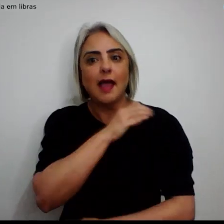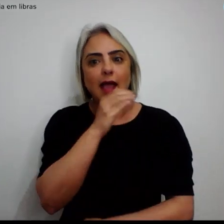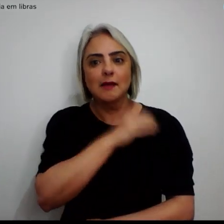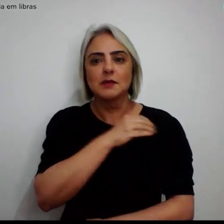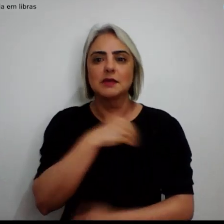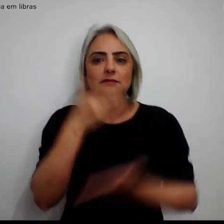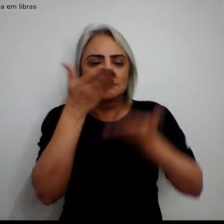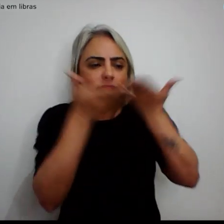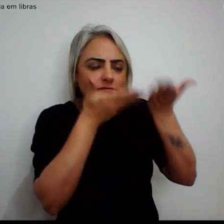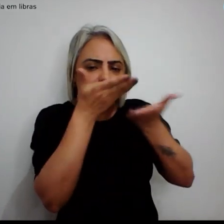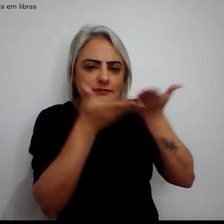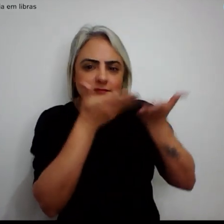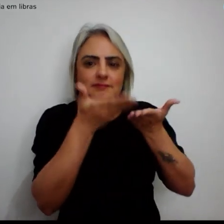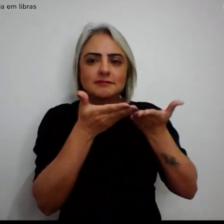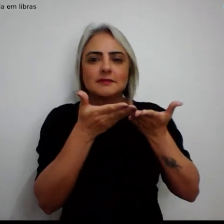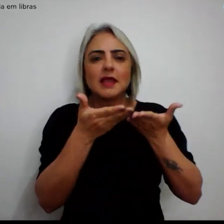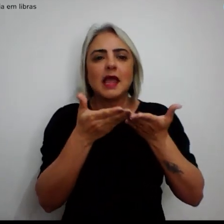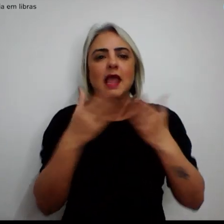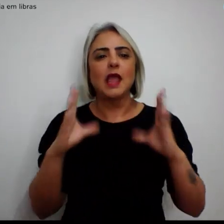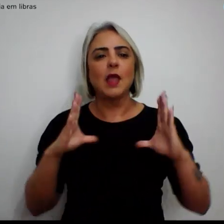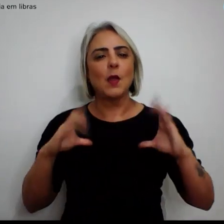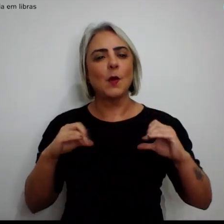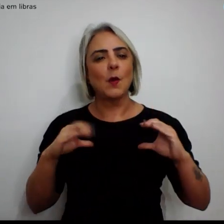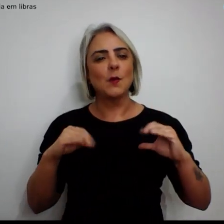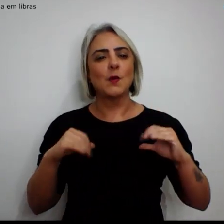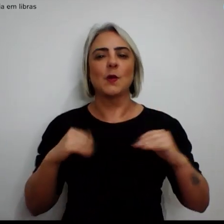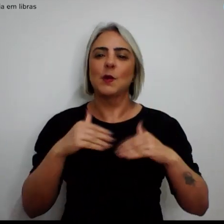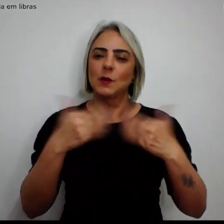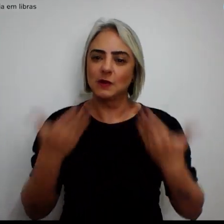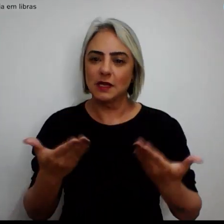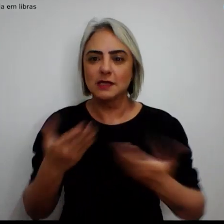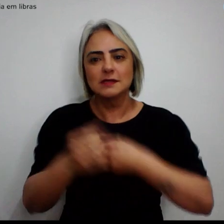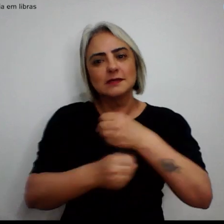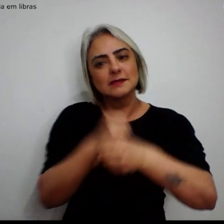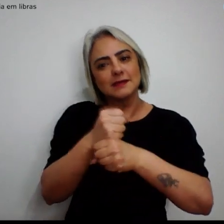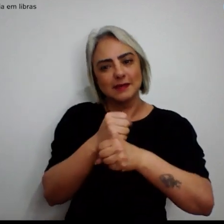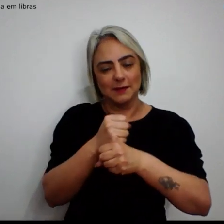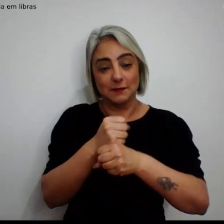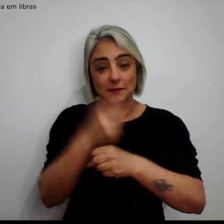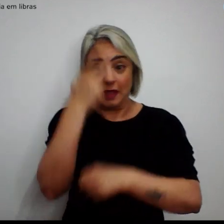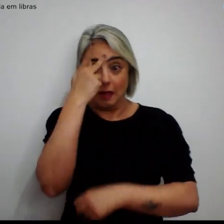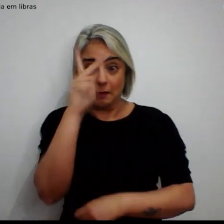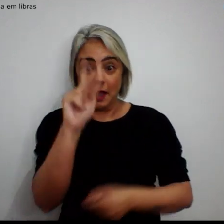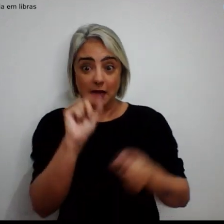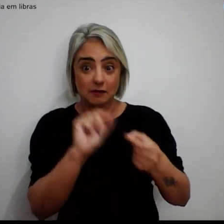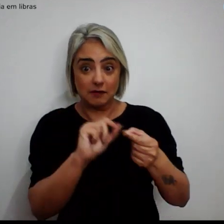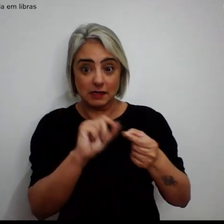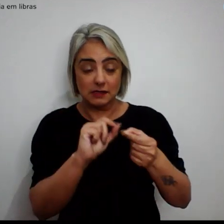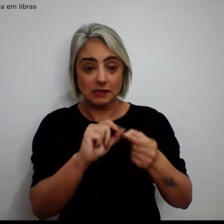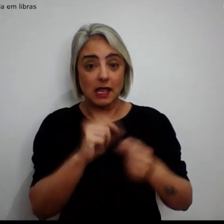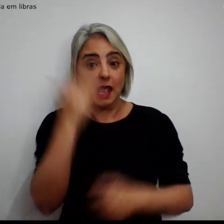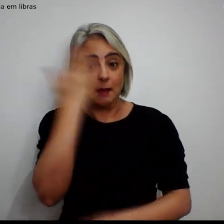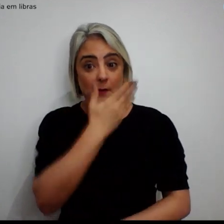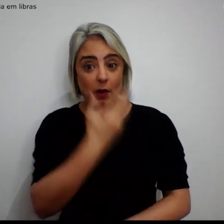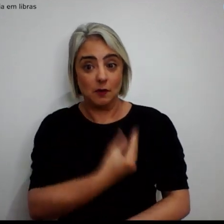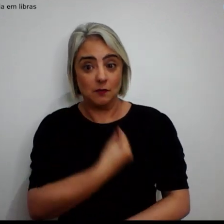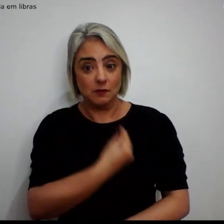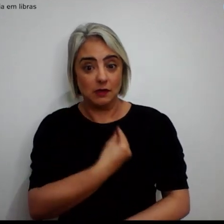atendimento e comodidade nessa tarefa anual. Para realizar a prova de vida por meio